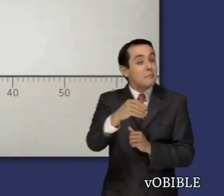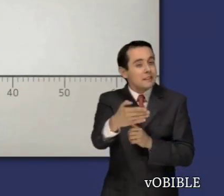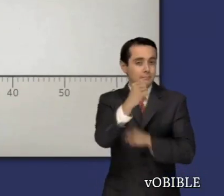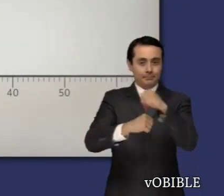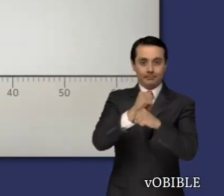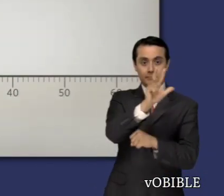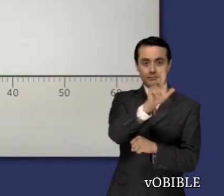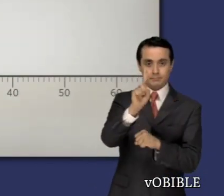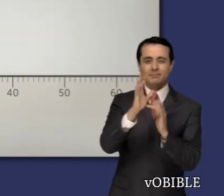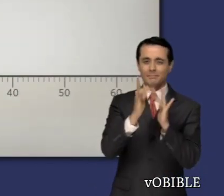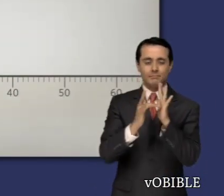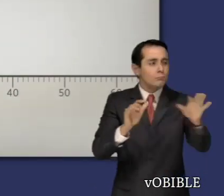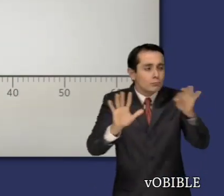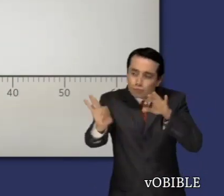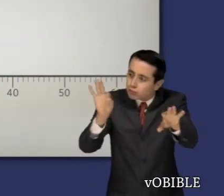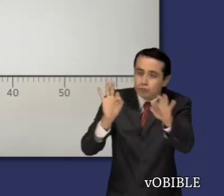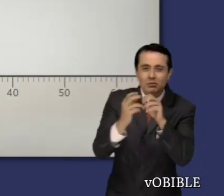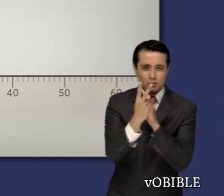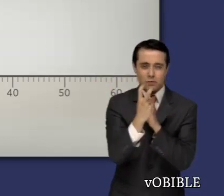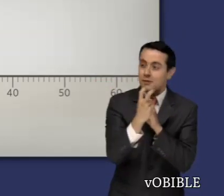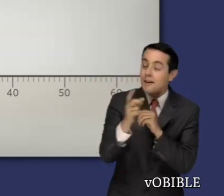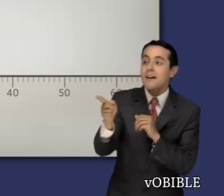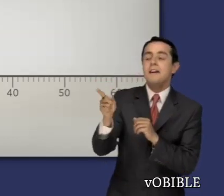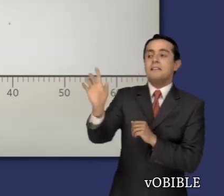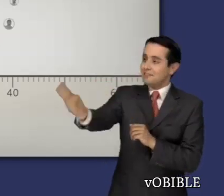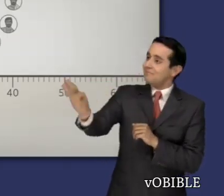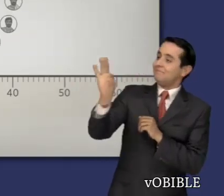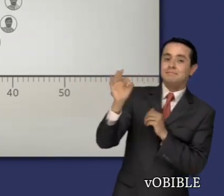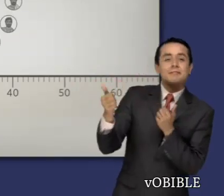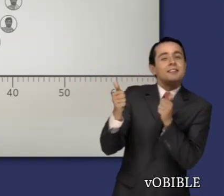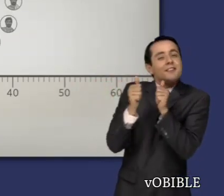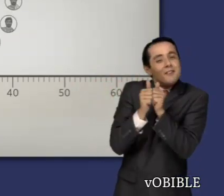de la Pascua del año 31, fue elegido como uno de los doce apóstoles.